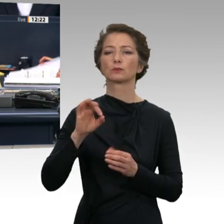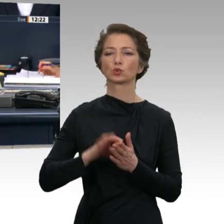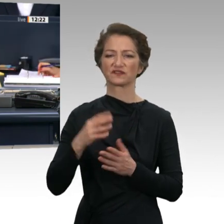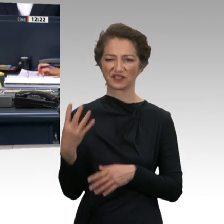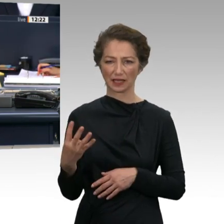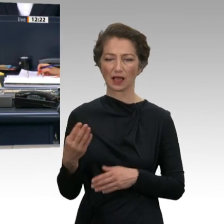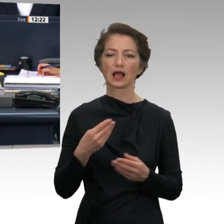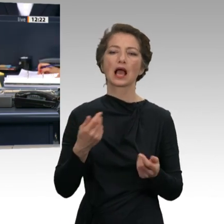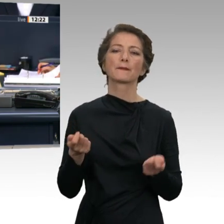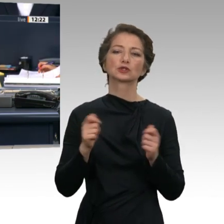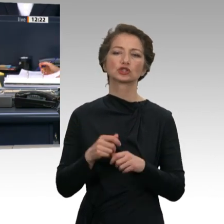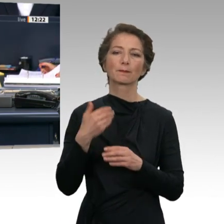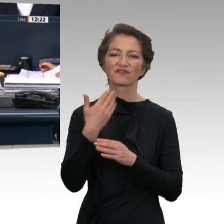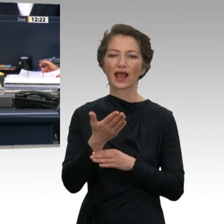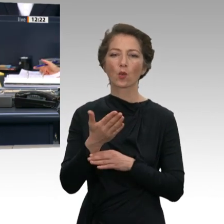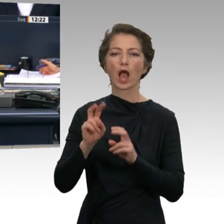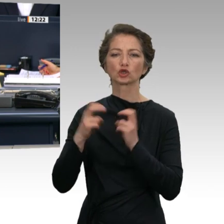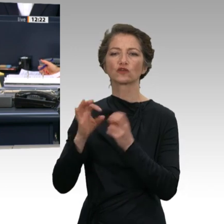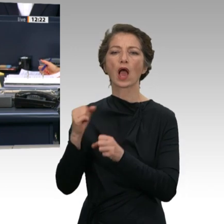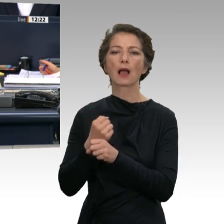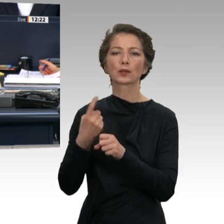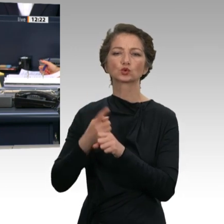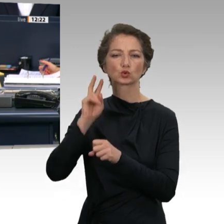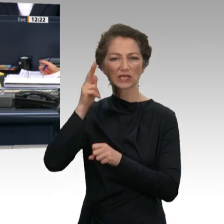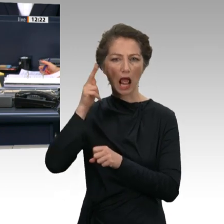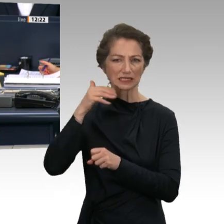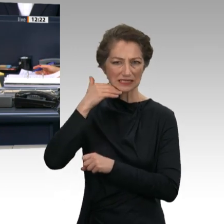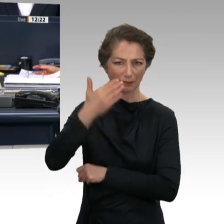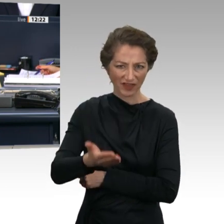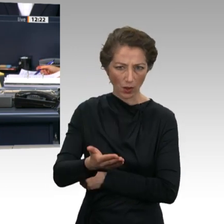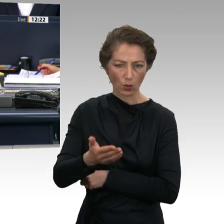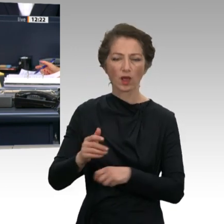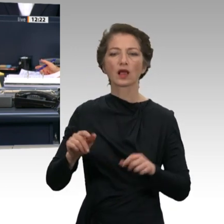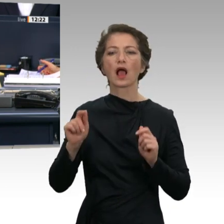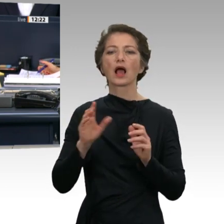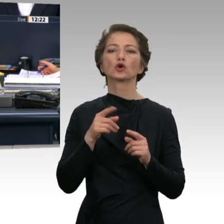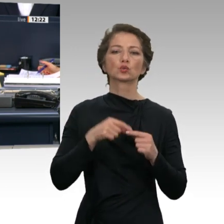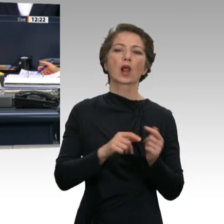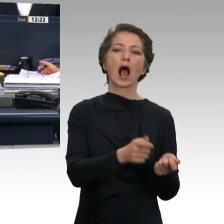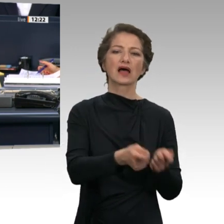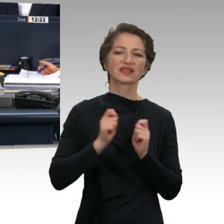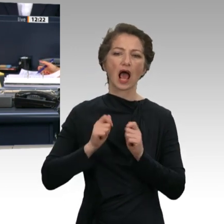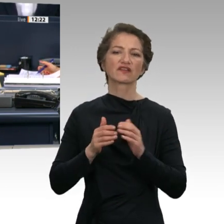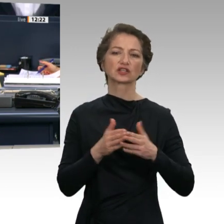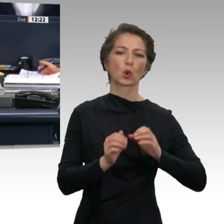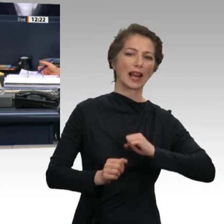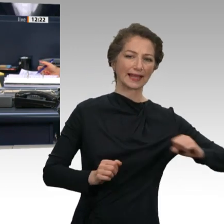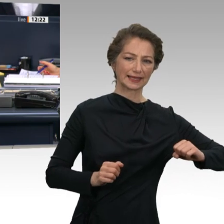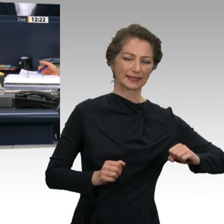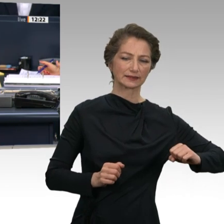des Ausschusses für Arbeit und Soziales mit dem Antrag der Fraktion Die Linke mit dem